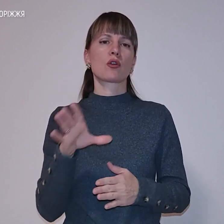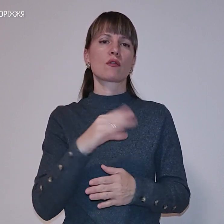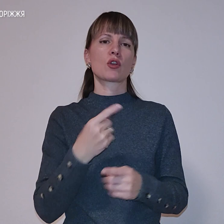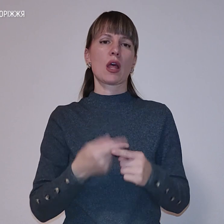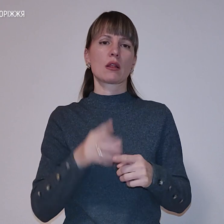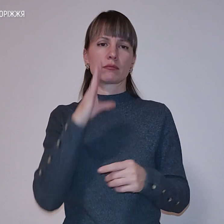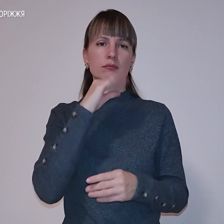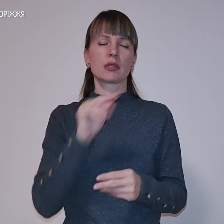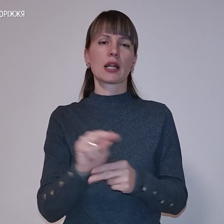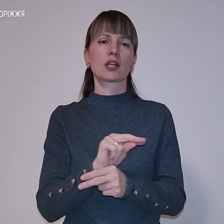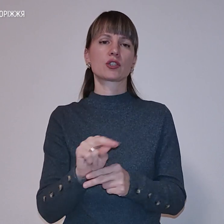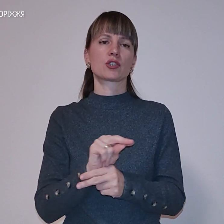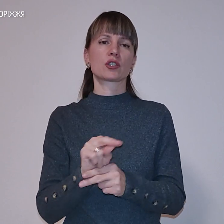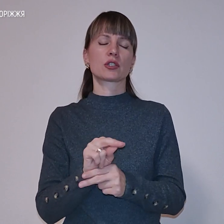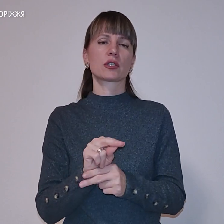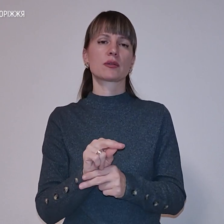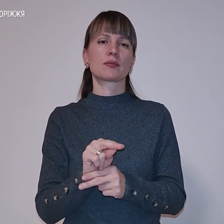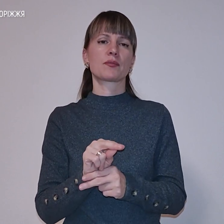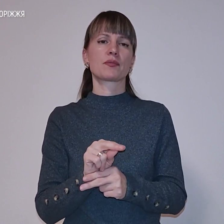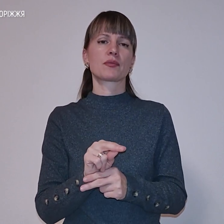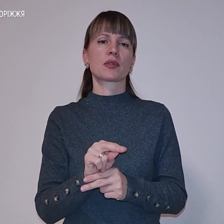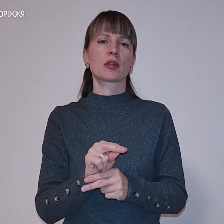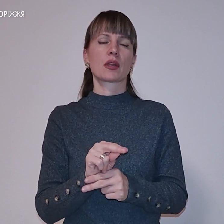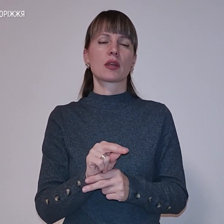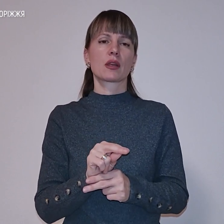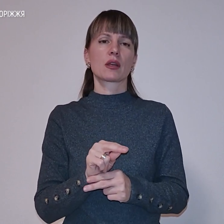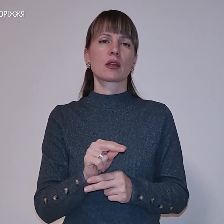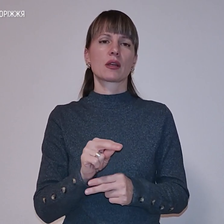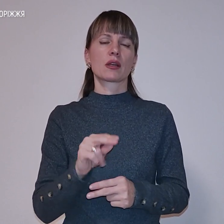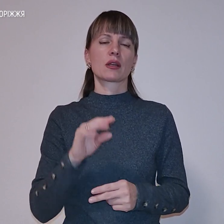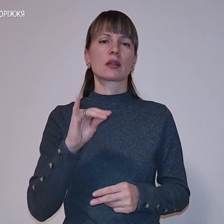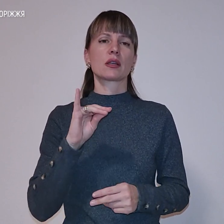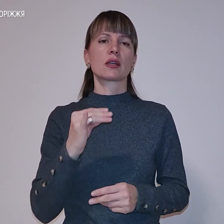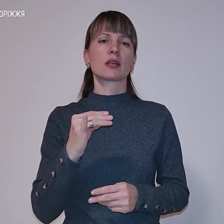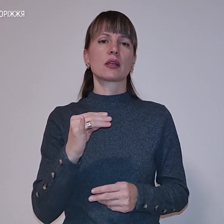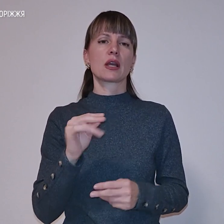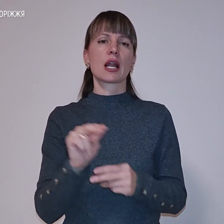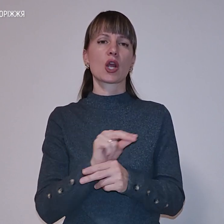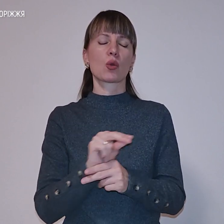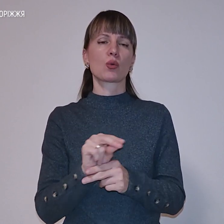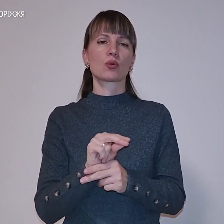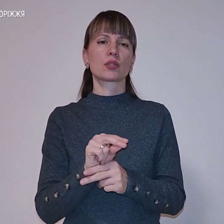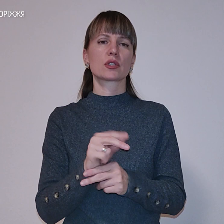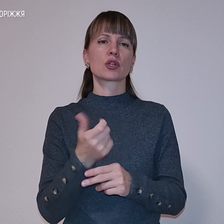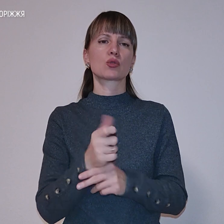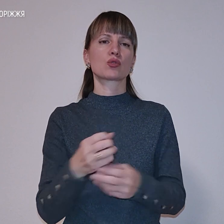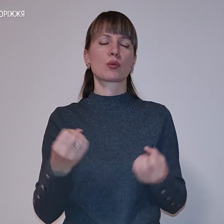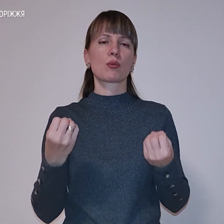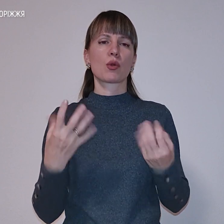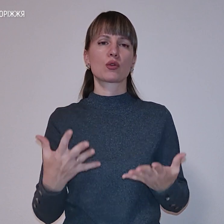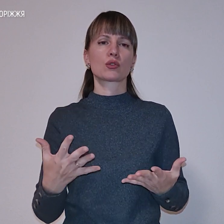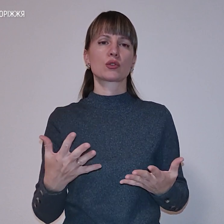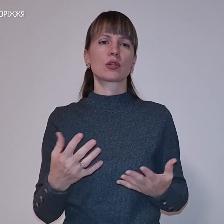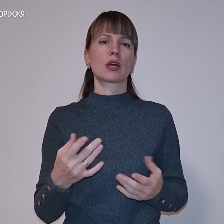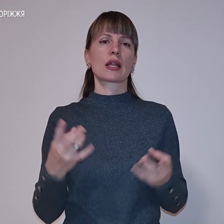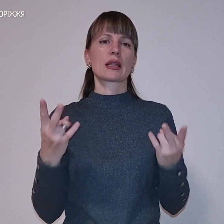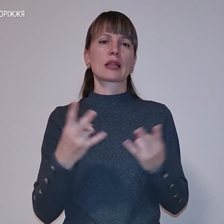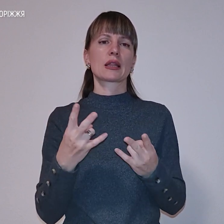Буквально кілька років тому я дізнався, що все це лікується. І лікується дуже просто. Три баночки ліків,